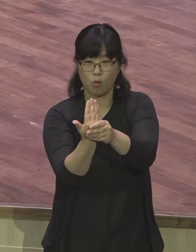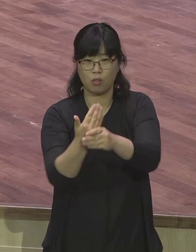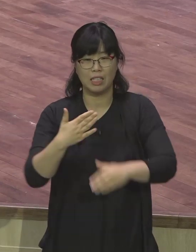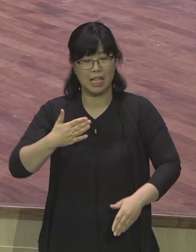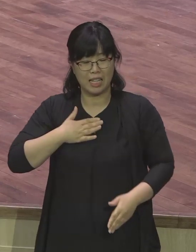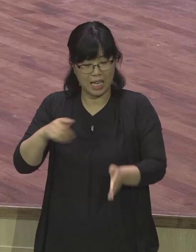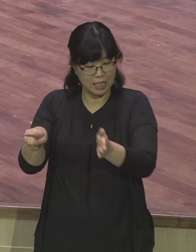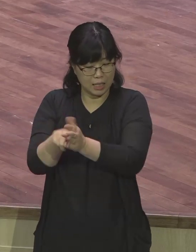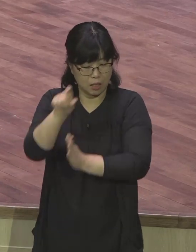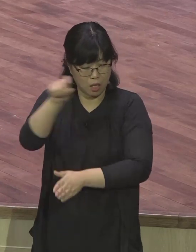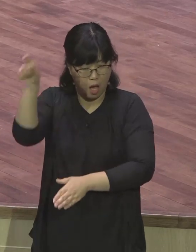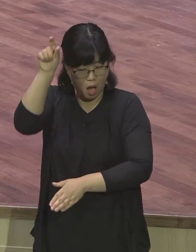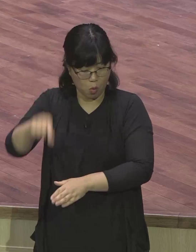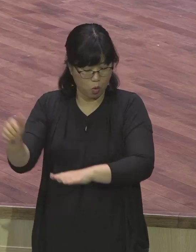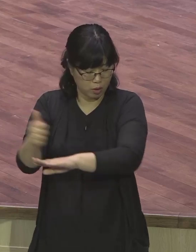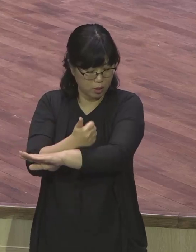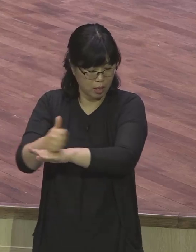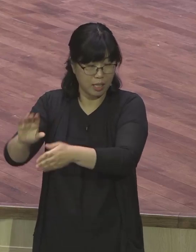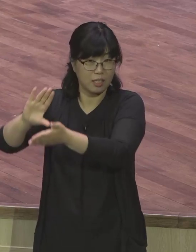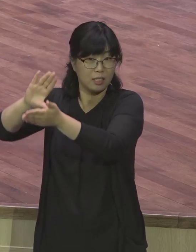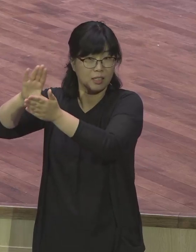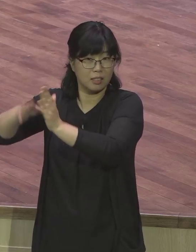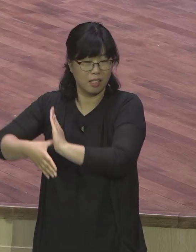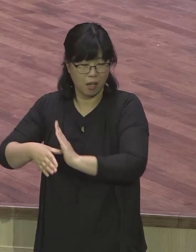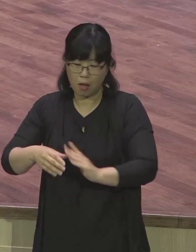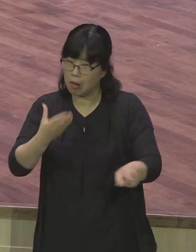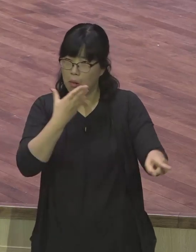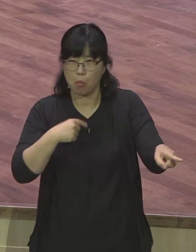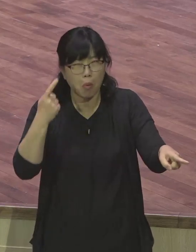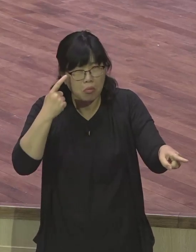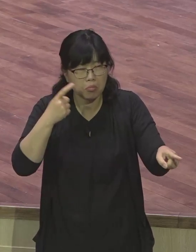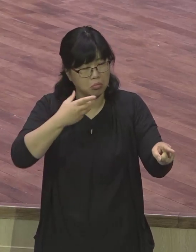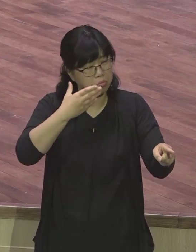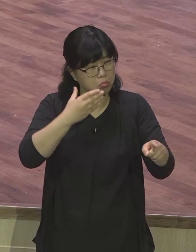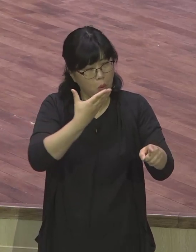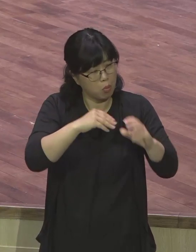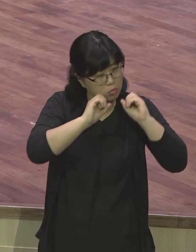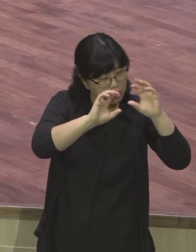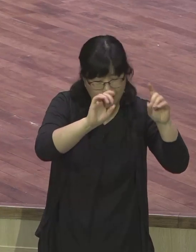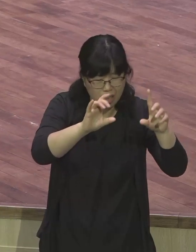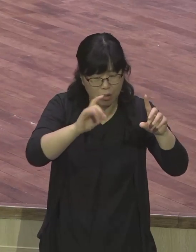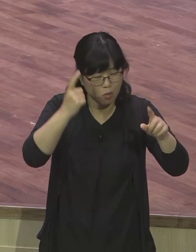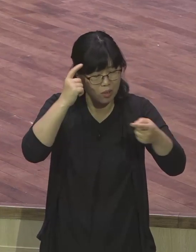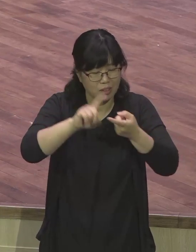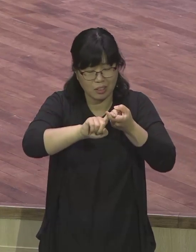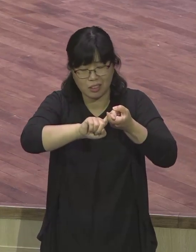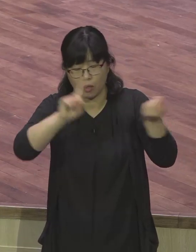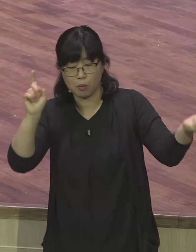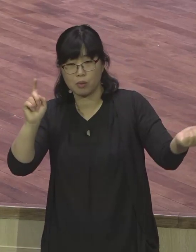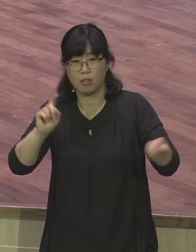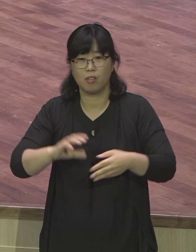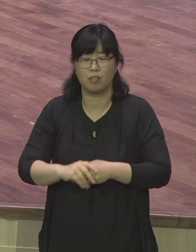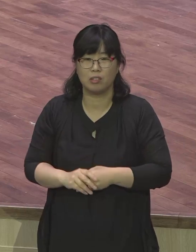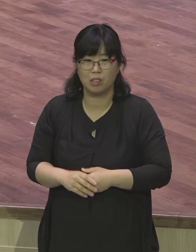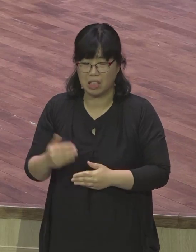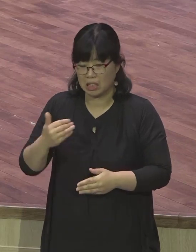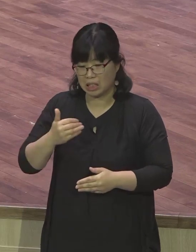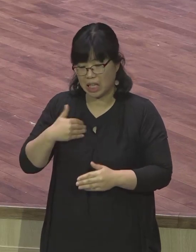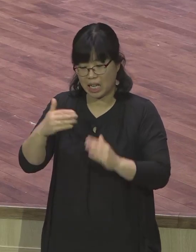복음가 현장에는 전혀 관심이 없었기 때문에 집안이 어렵다라는 핑계로 도미노 피자